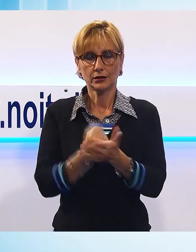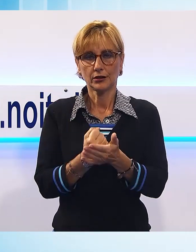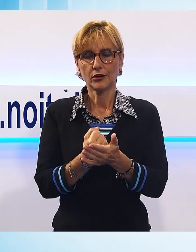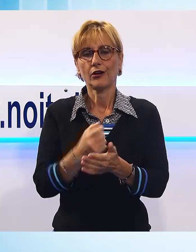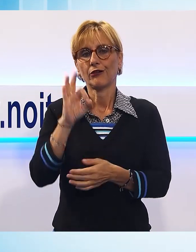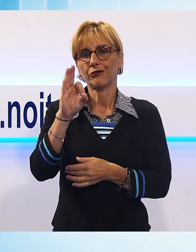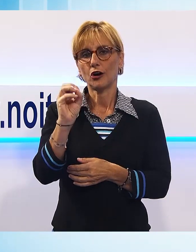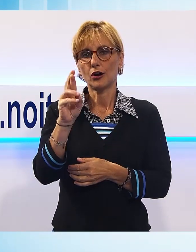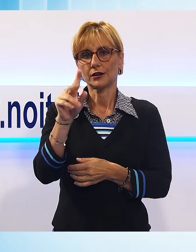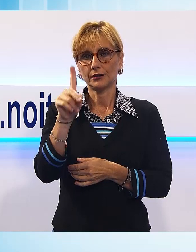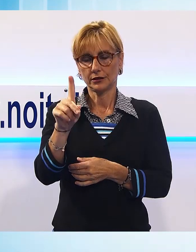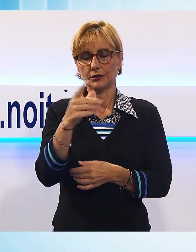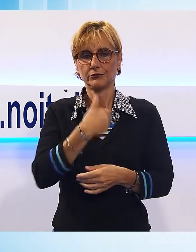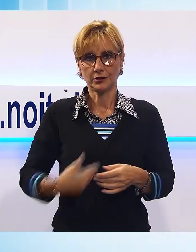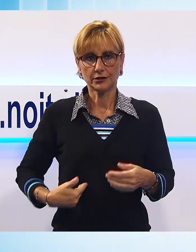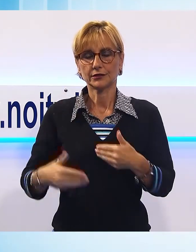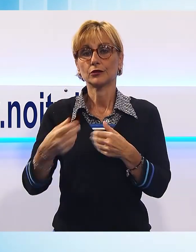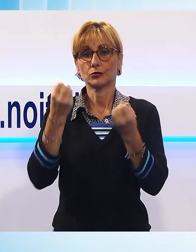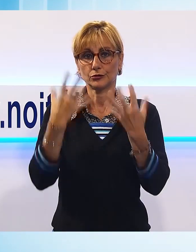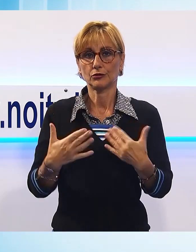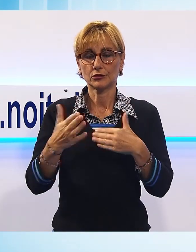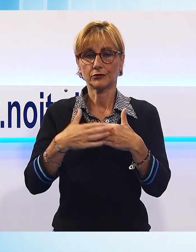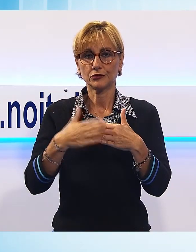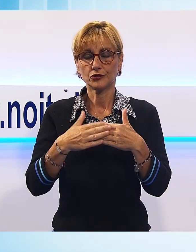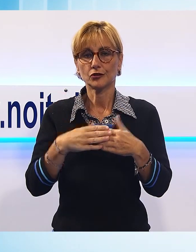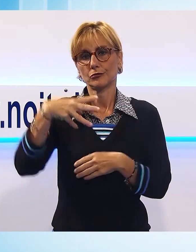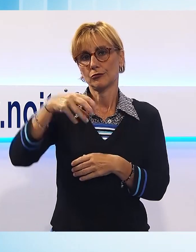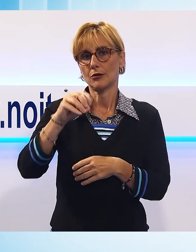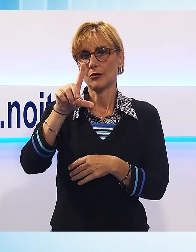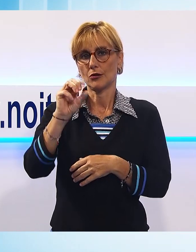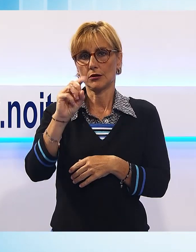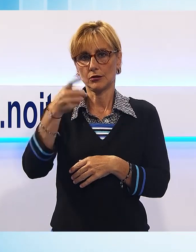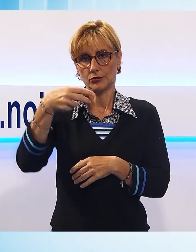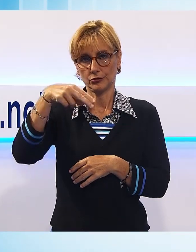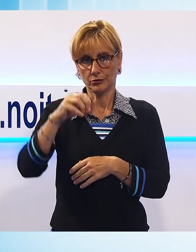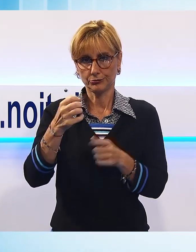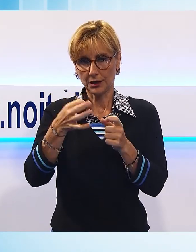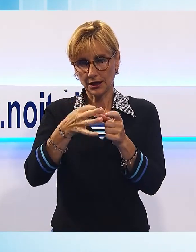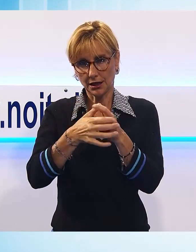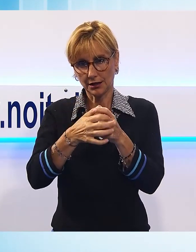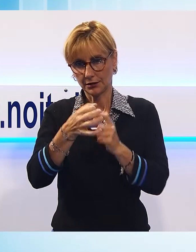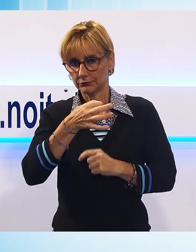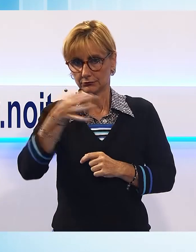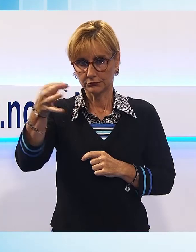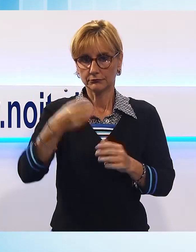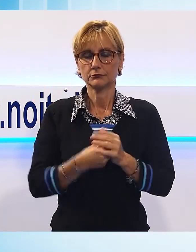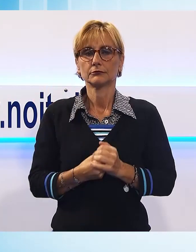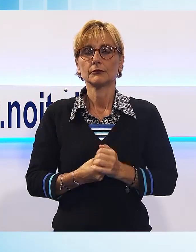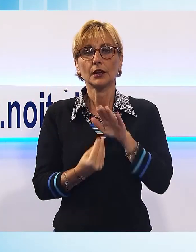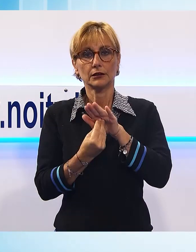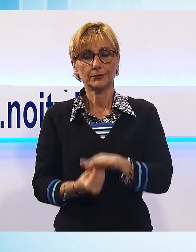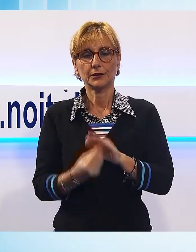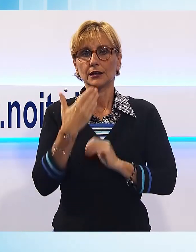445 tra Mologno e San Pietro in campo. Posti auto insufficienti per i dipendenti del San Luca,